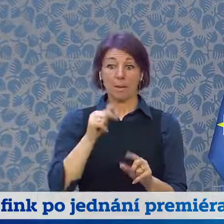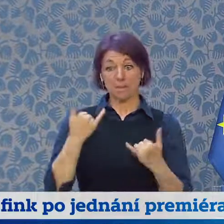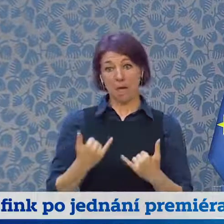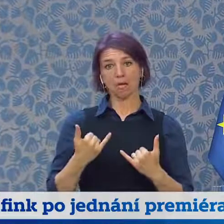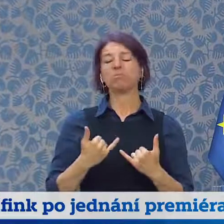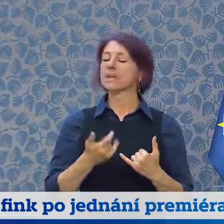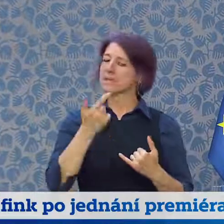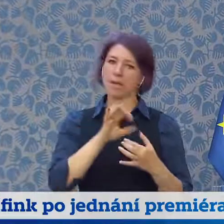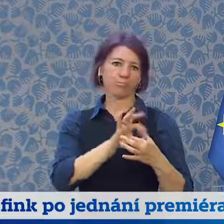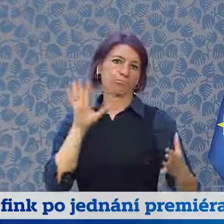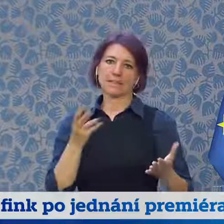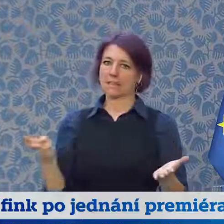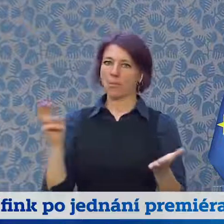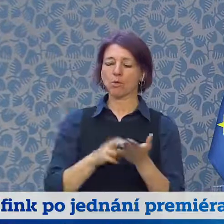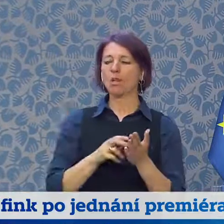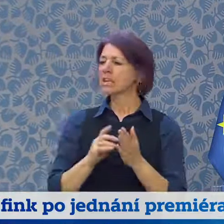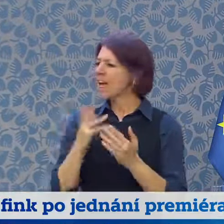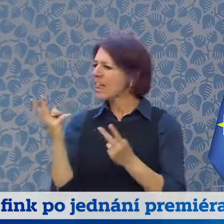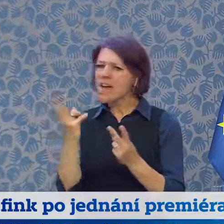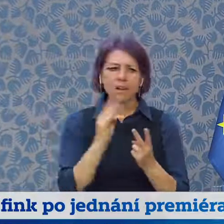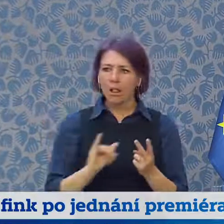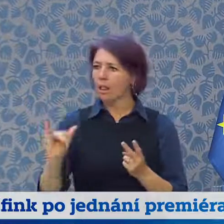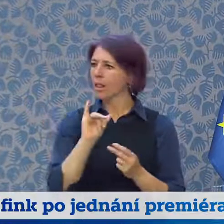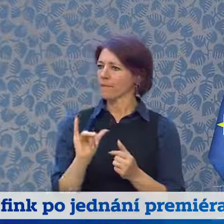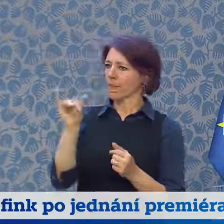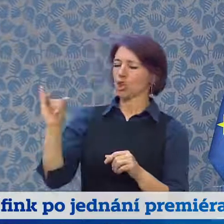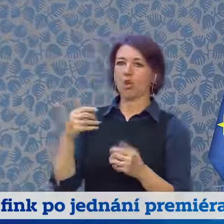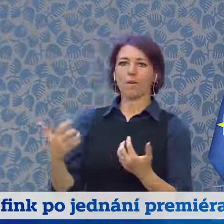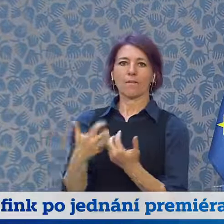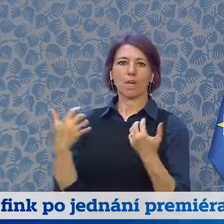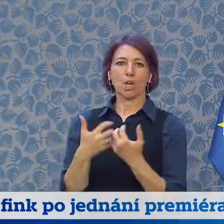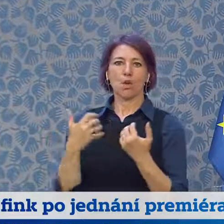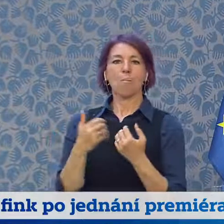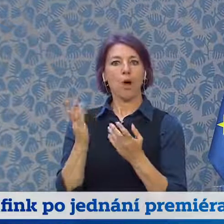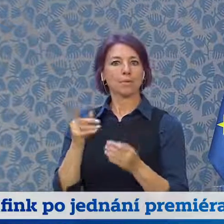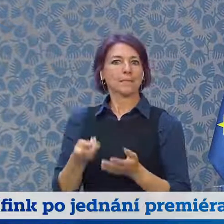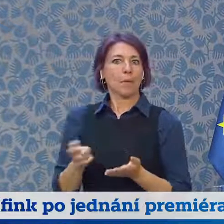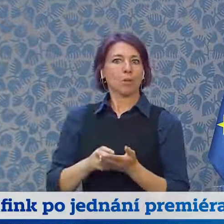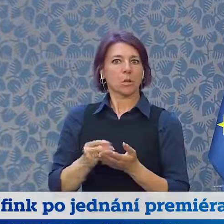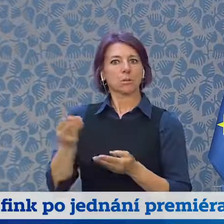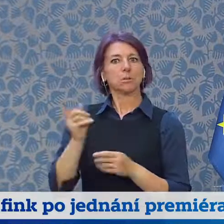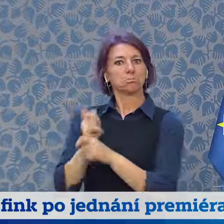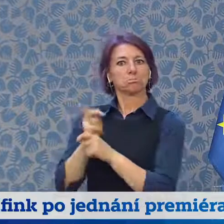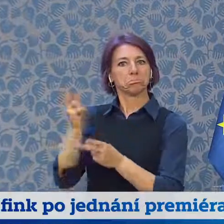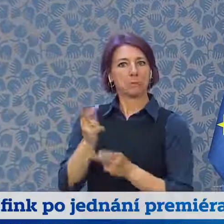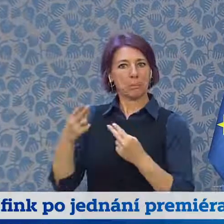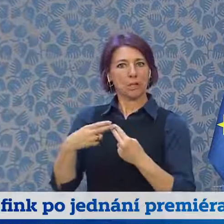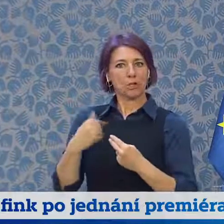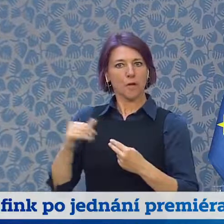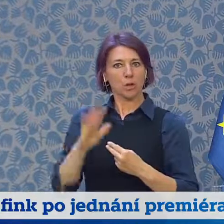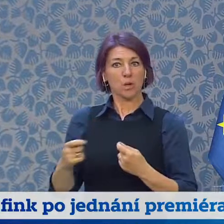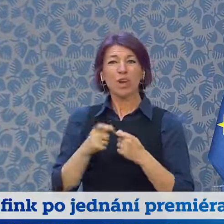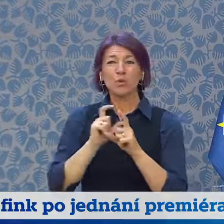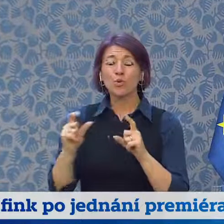a být více soběstačná a méně závislá na dodavatelích z jiných zemí, protože třeba otázka čipu má